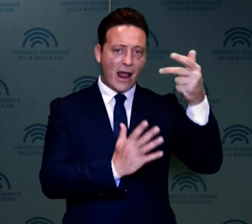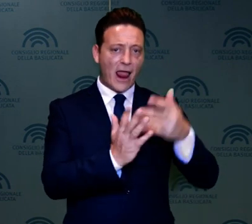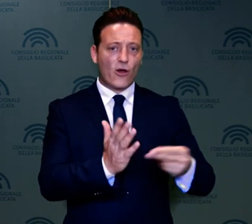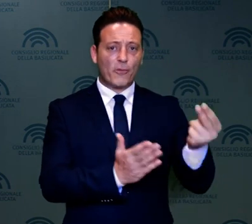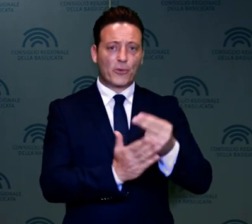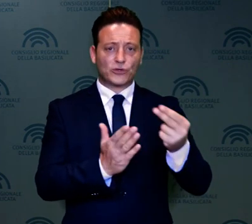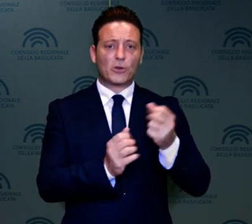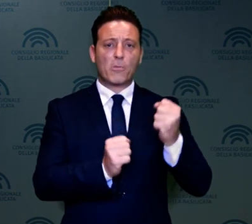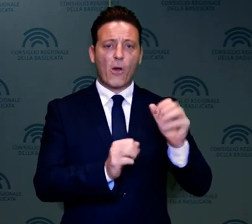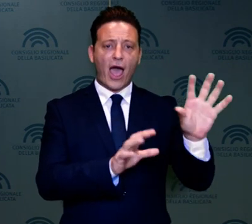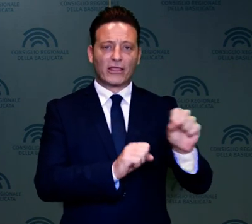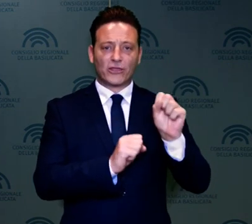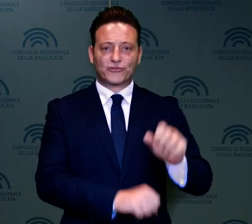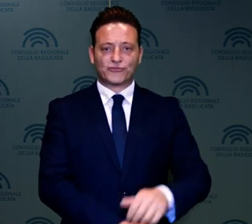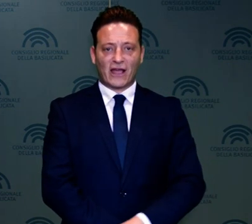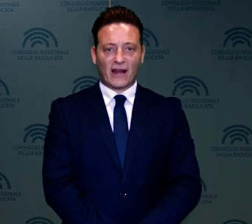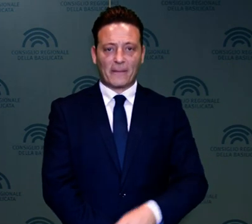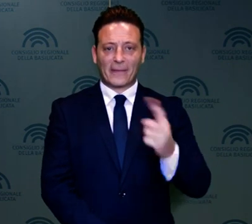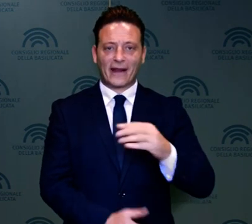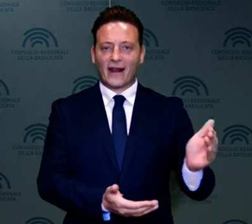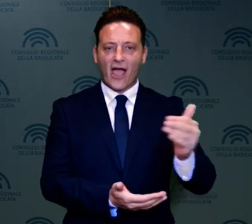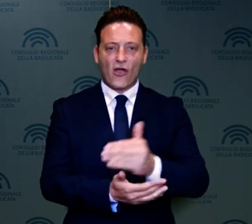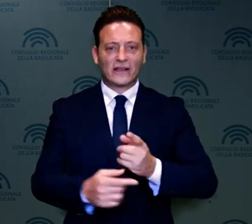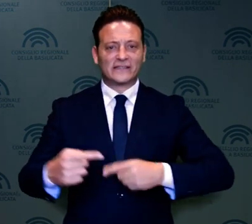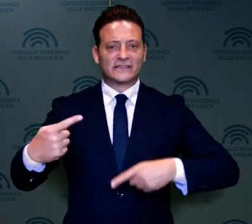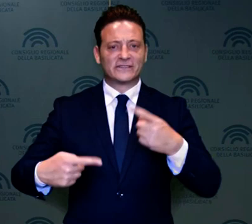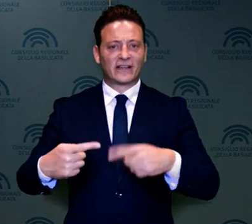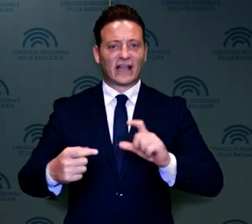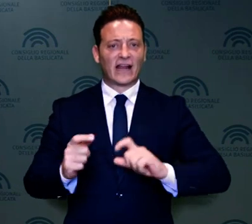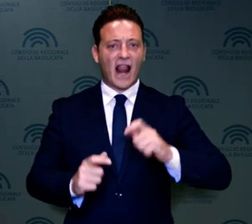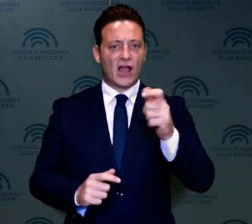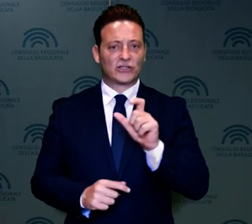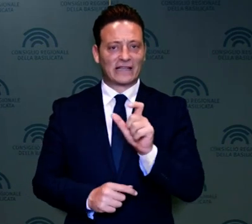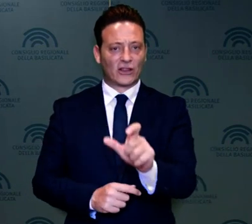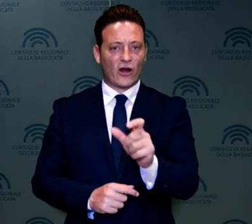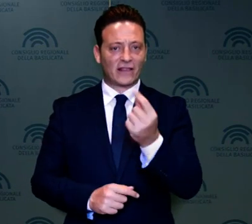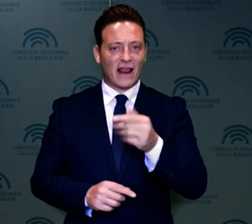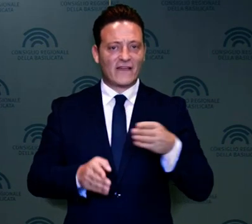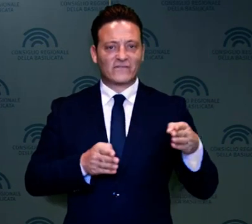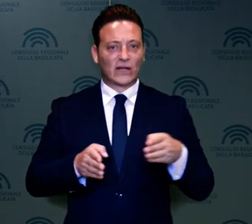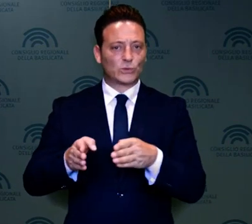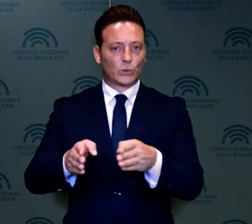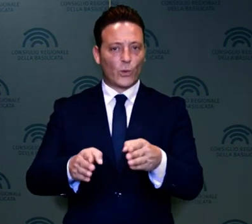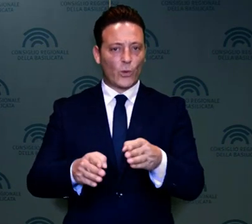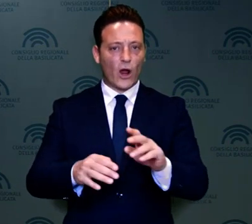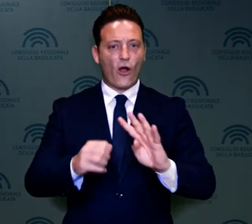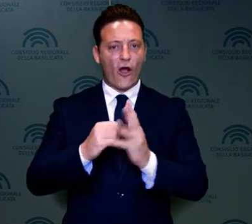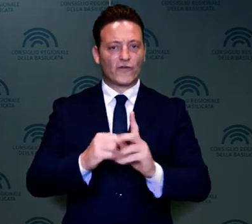progetti da cui attingere per raccogliere la sfida del rilancio del settore delle infrastrutture nel post-Covid